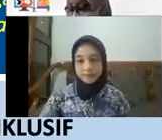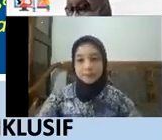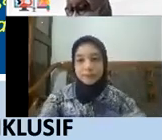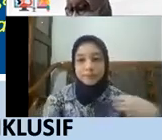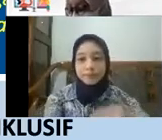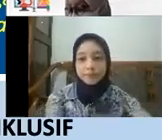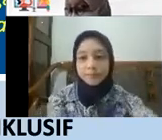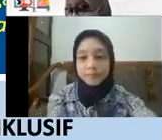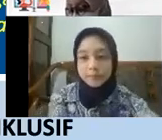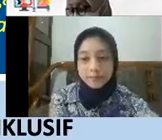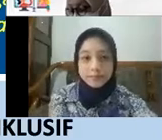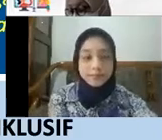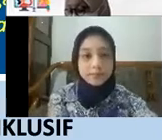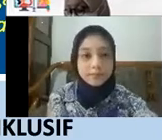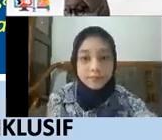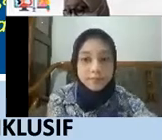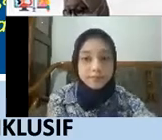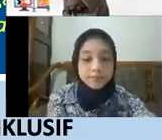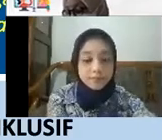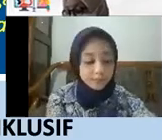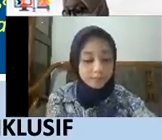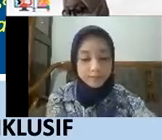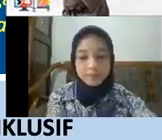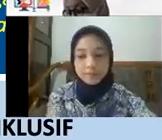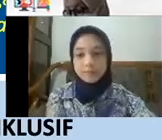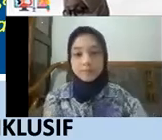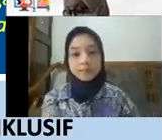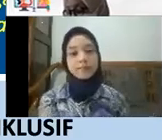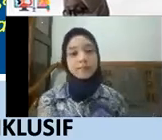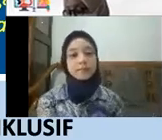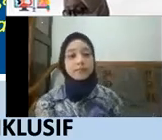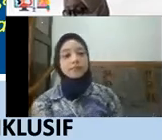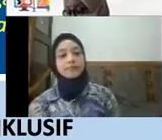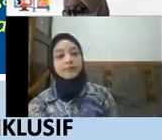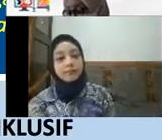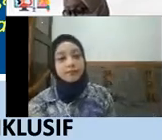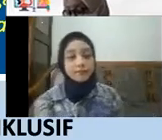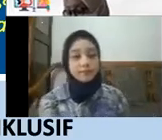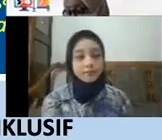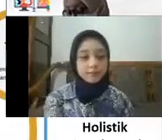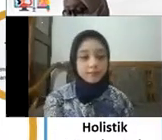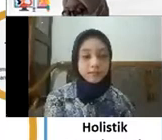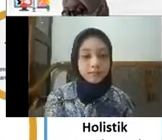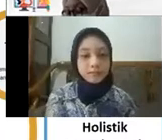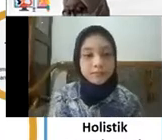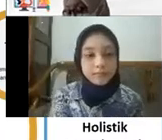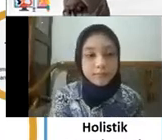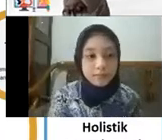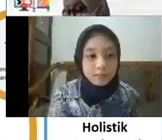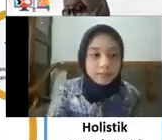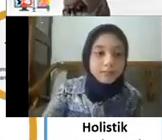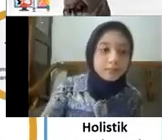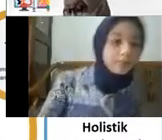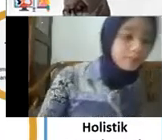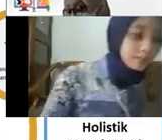Untuk kita bisa Sama-sama Membangun Indonesia Yang lebih inklusif Produktif Dan tentunya Ramah lingkungan Nah Bapak dan